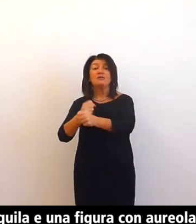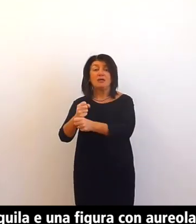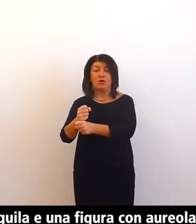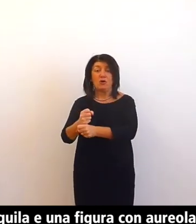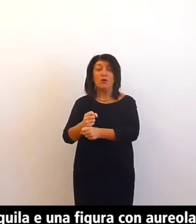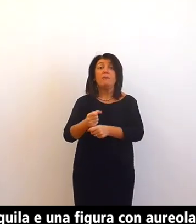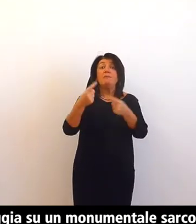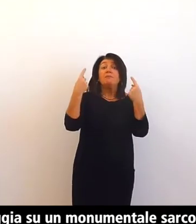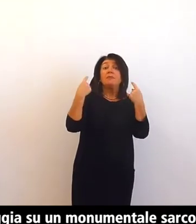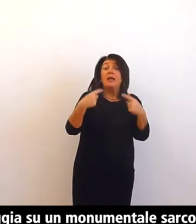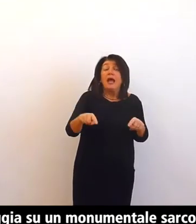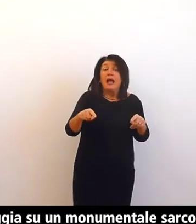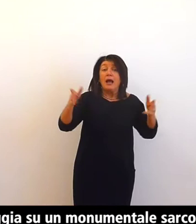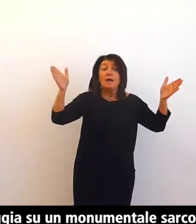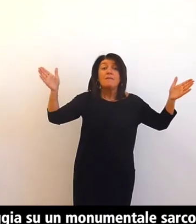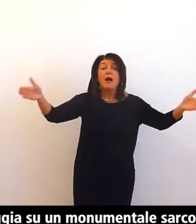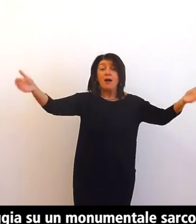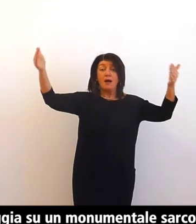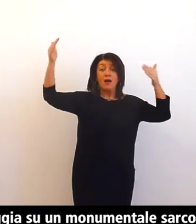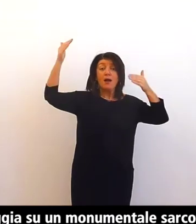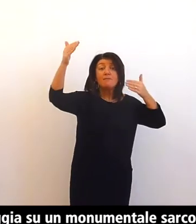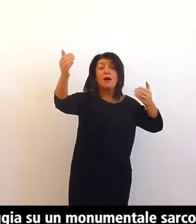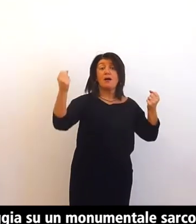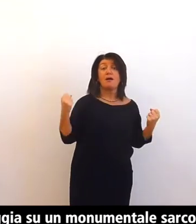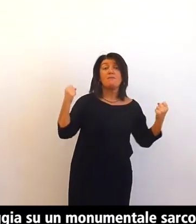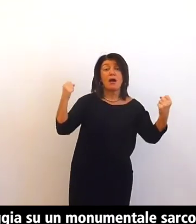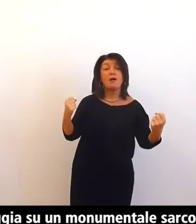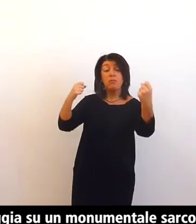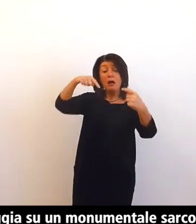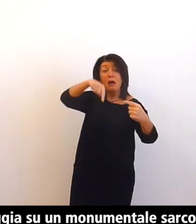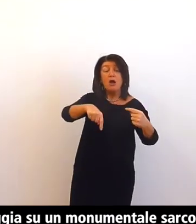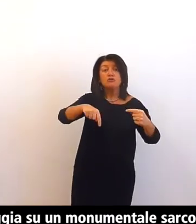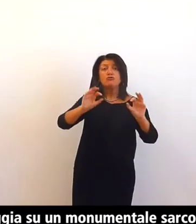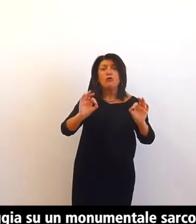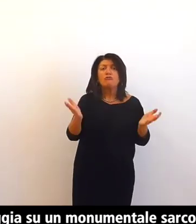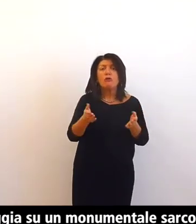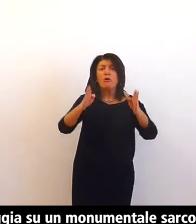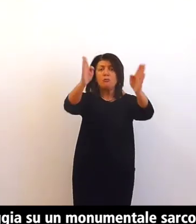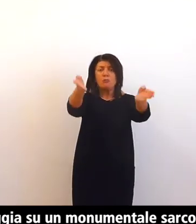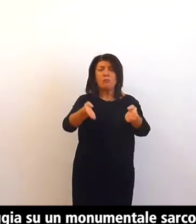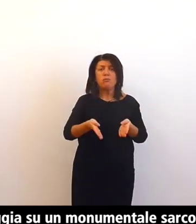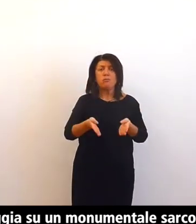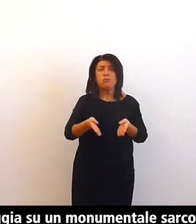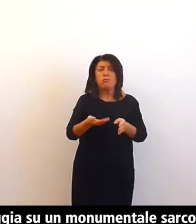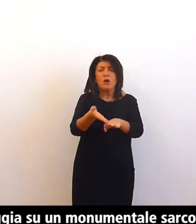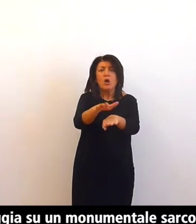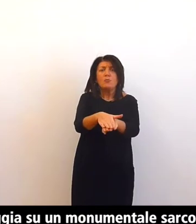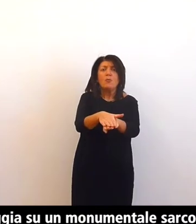lambone poggia su un monumentale sarcofago romano del quarto secolo detto di stilicone